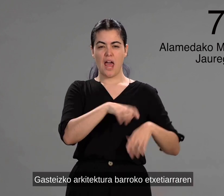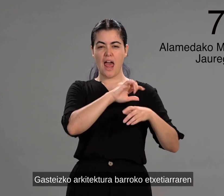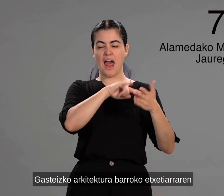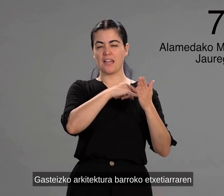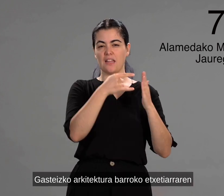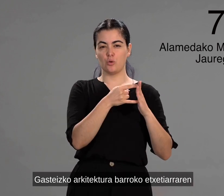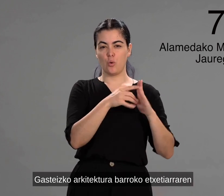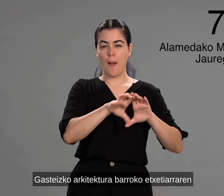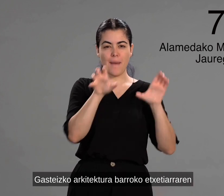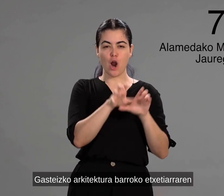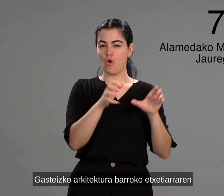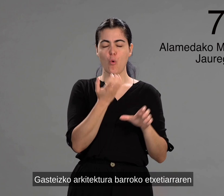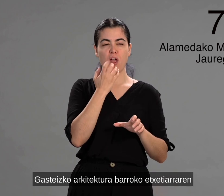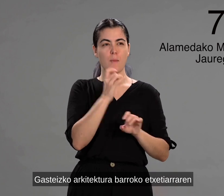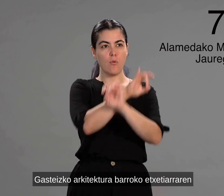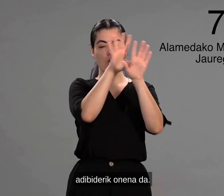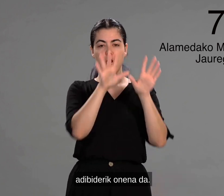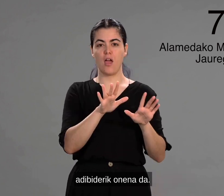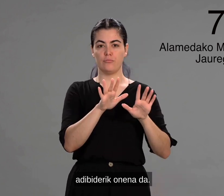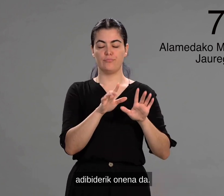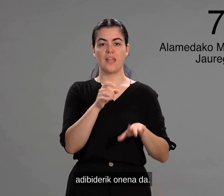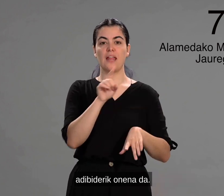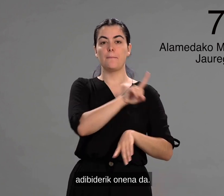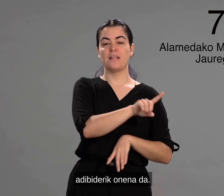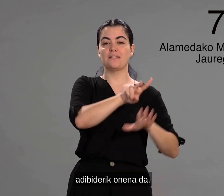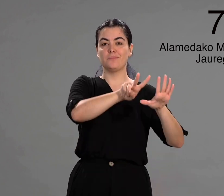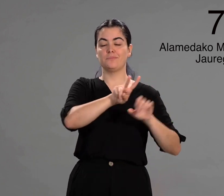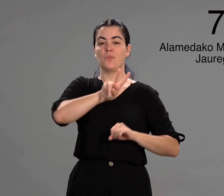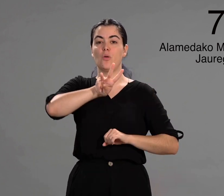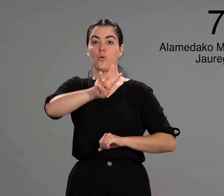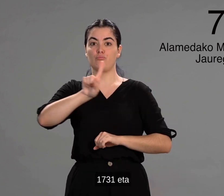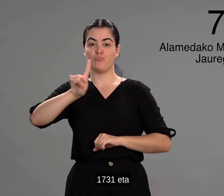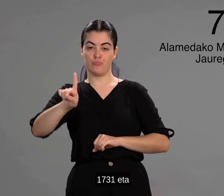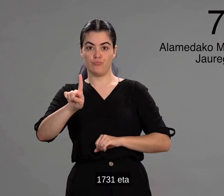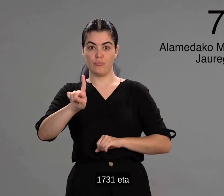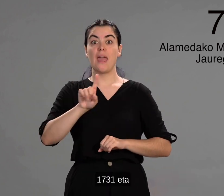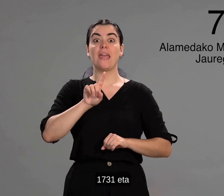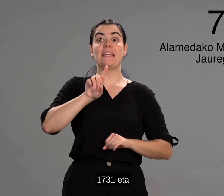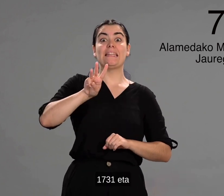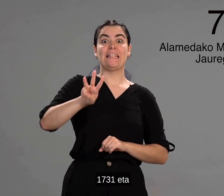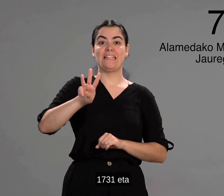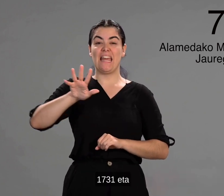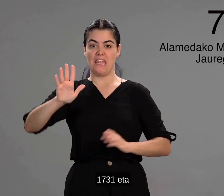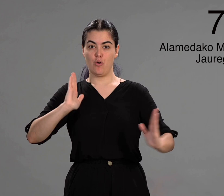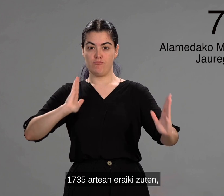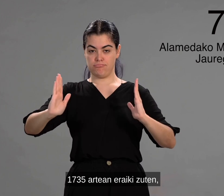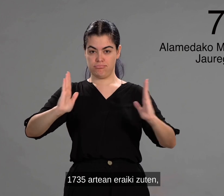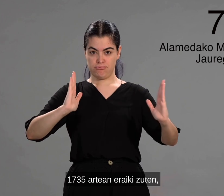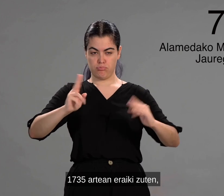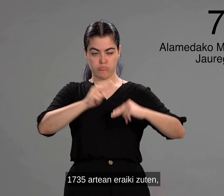gazteizko arkitektura barroko etxetiarraren adibideri konena da. Mila zazpireunta hogeita maika eta mila zazpireunta